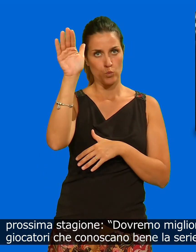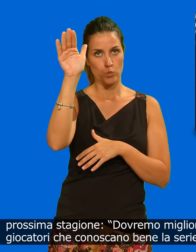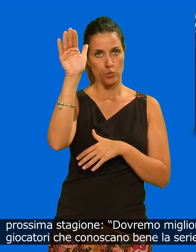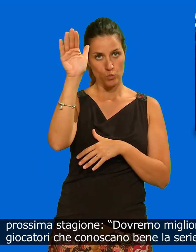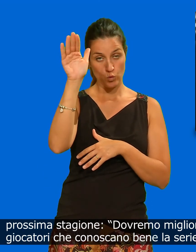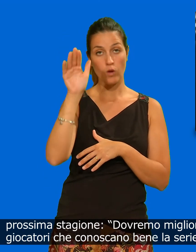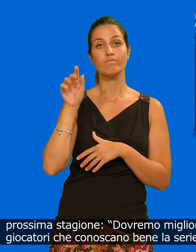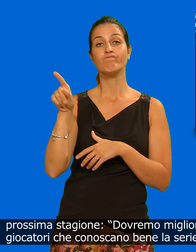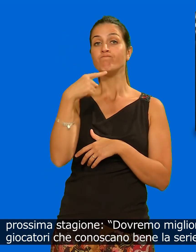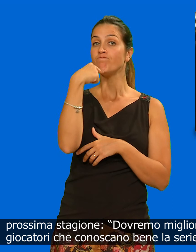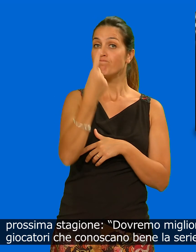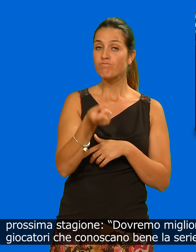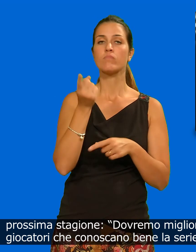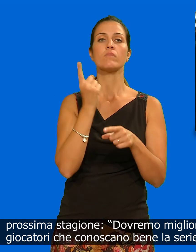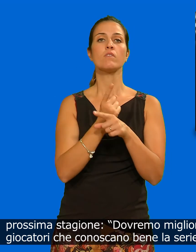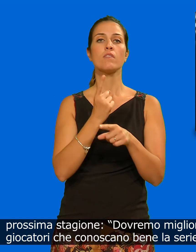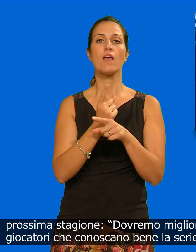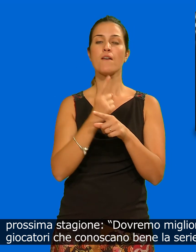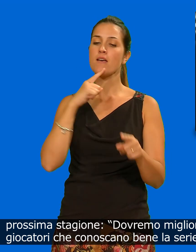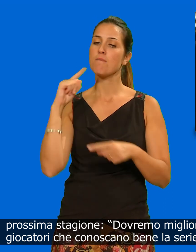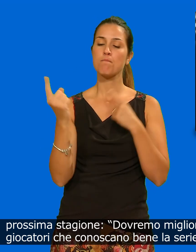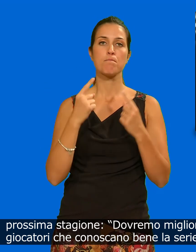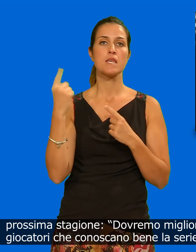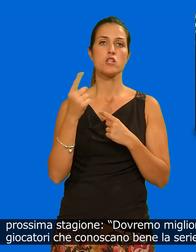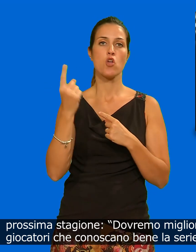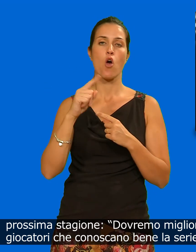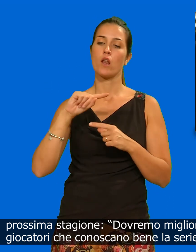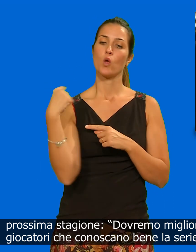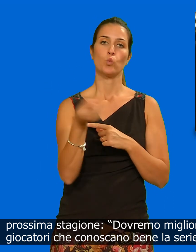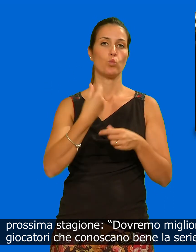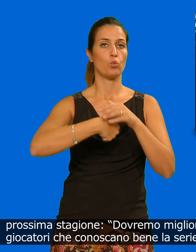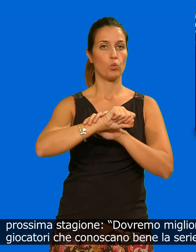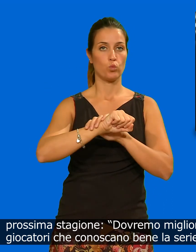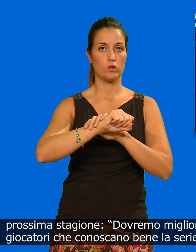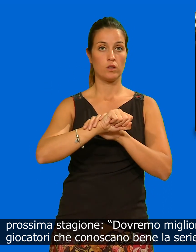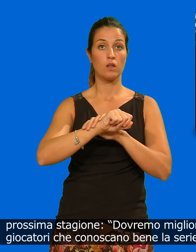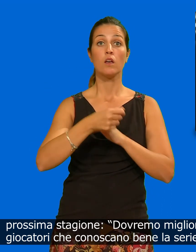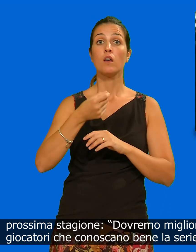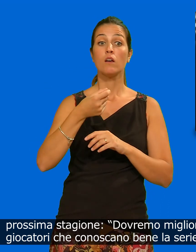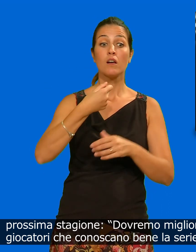dovremo migliorarci in tutti i reparti con giocatori che conoscano bene la serie b